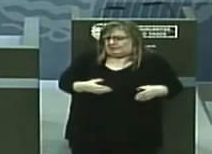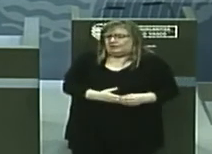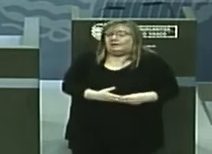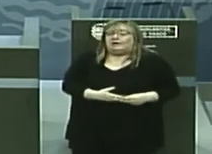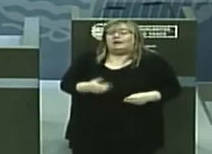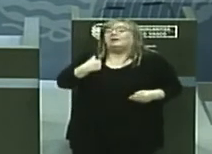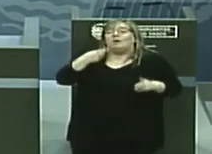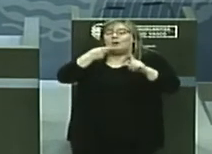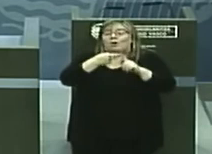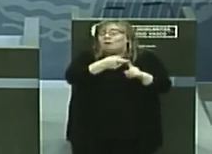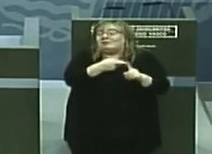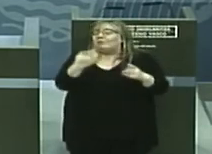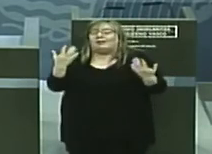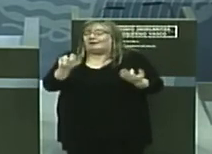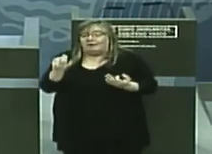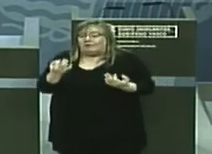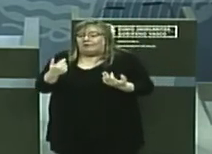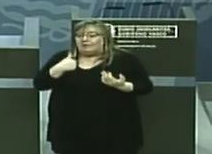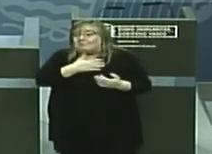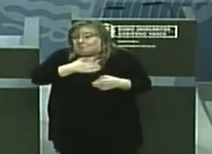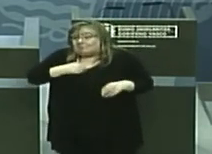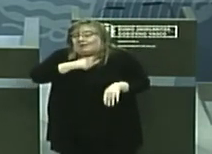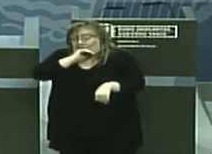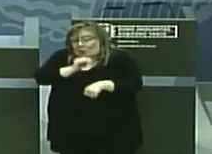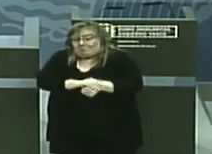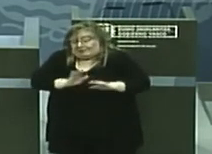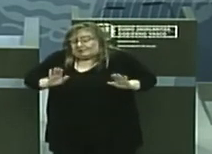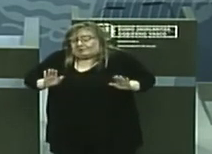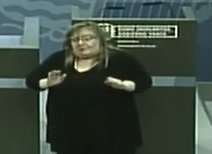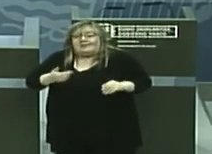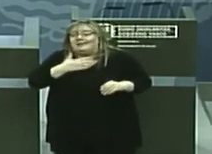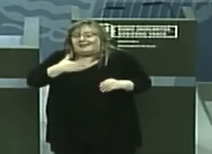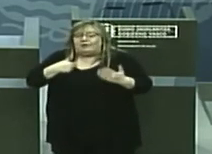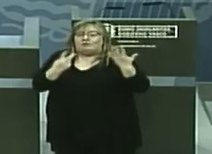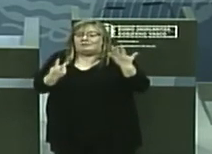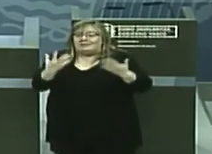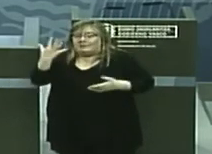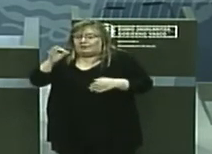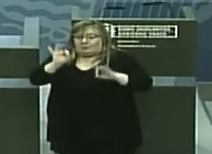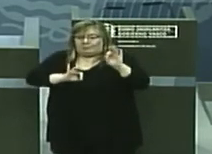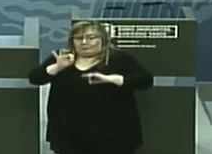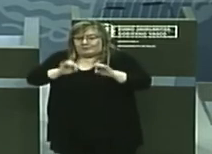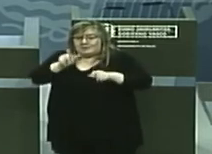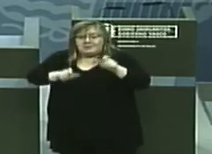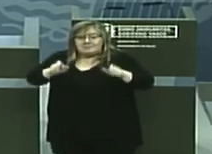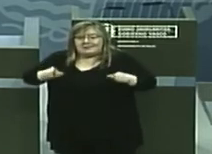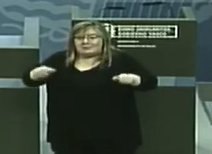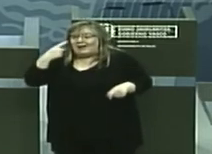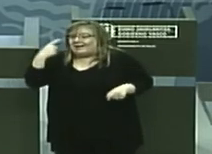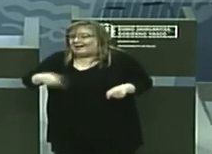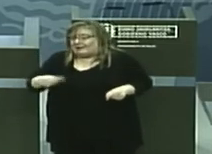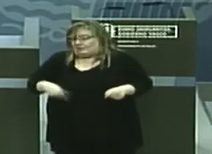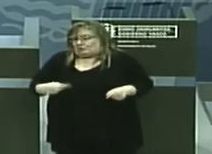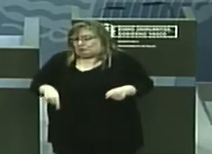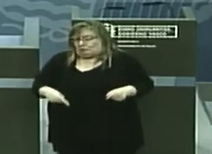puesto unos objetivos que nos gustaría llegar a superar el 75% de las personas de riesgo